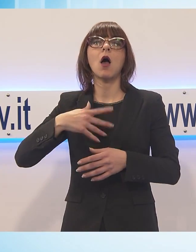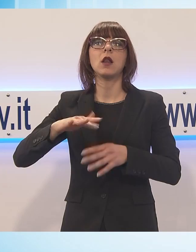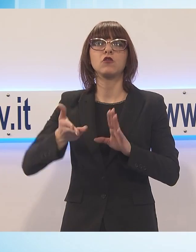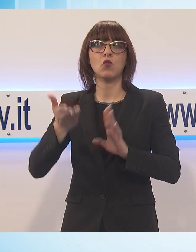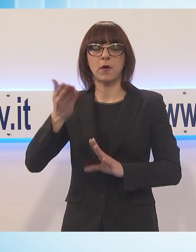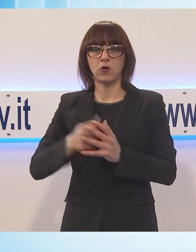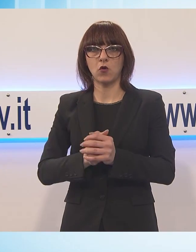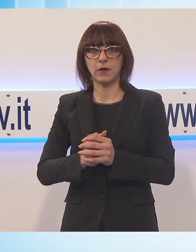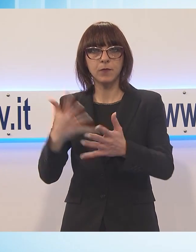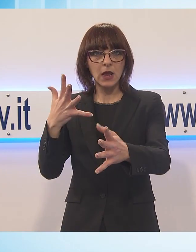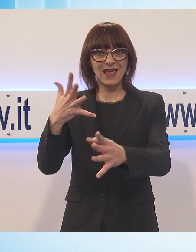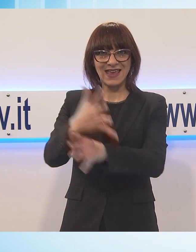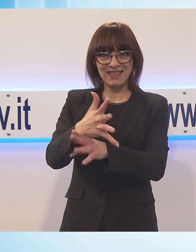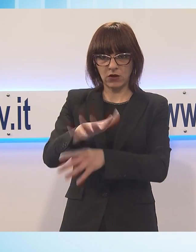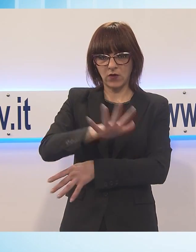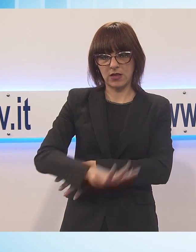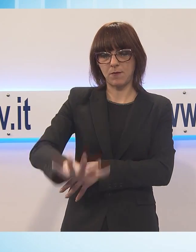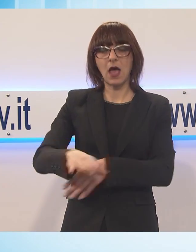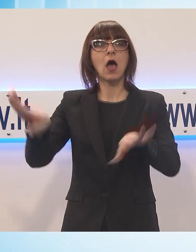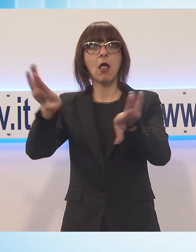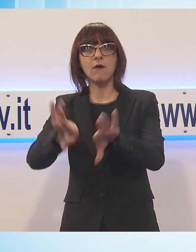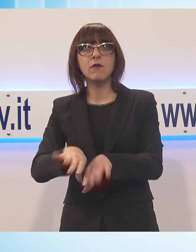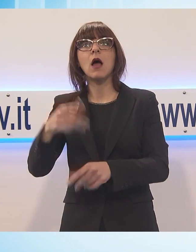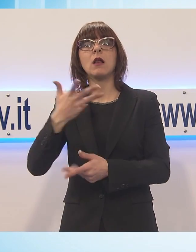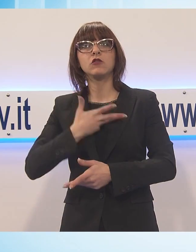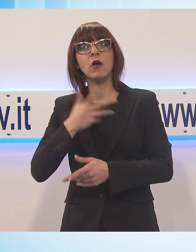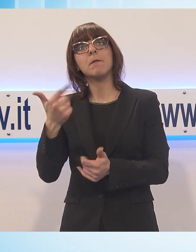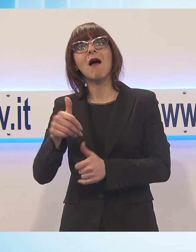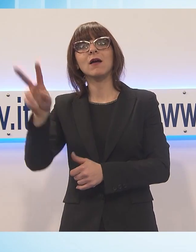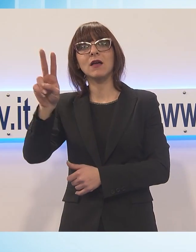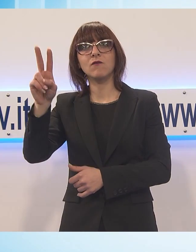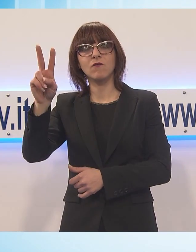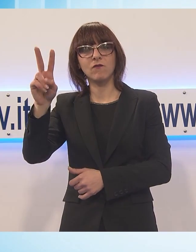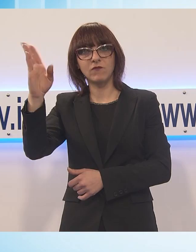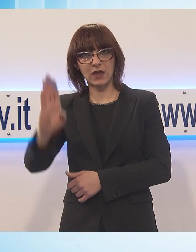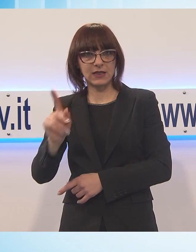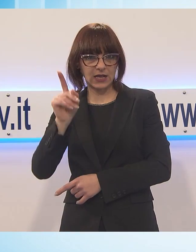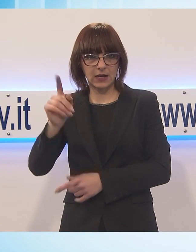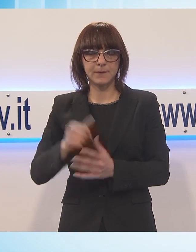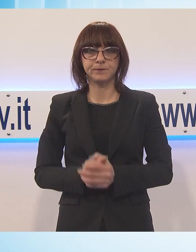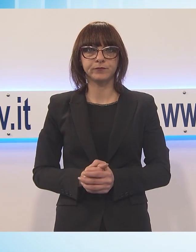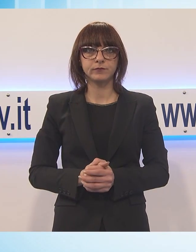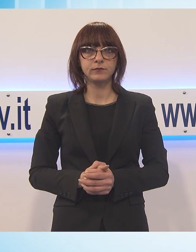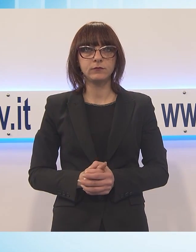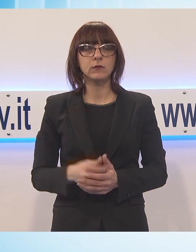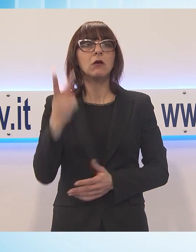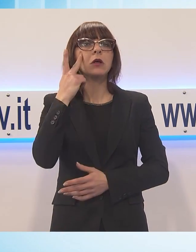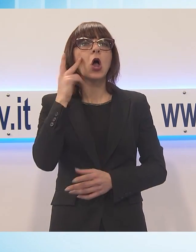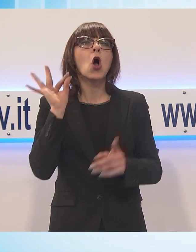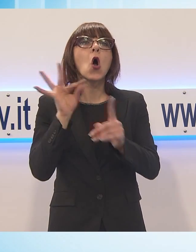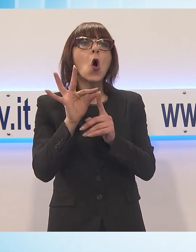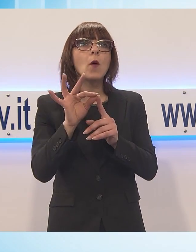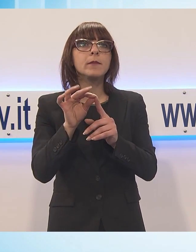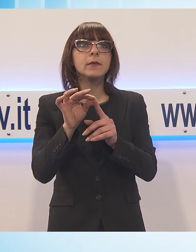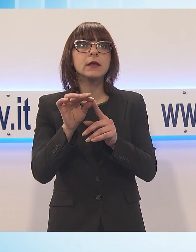sia sulla Piana, la Valle che la Versilia. Ed infine uno sguardo anche a quelli che sono gli obiettivi strategici.